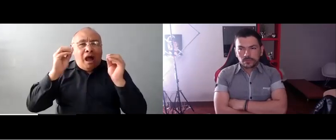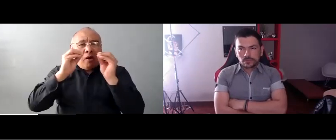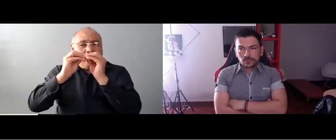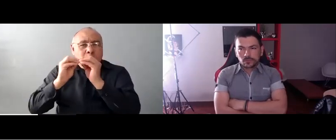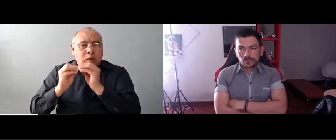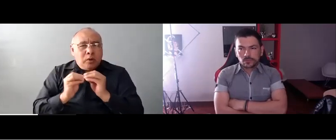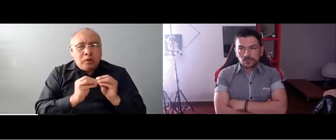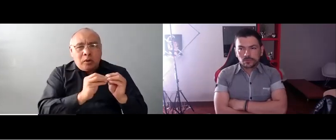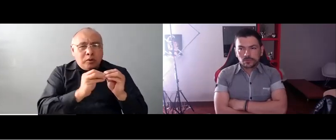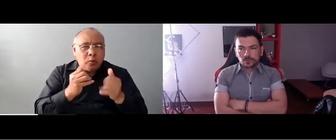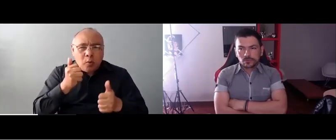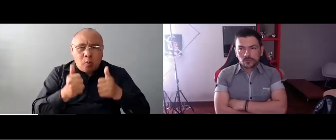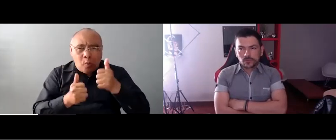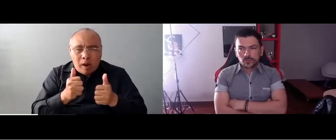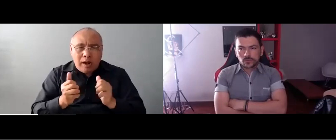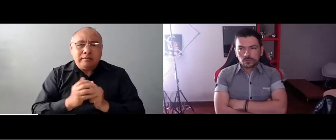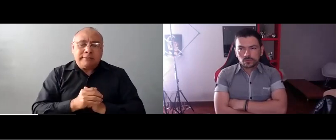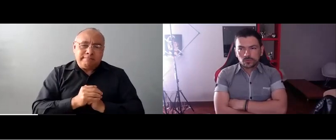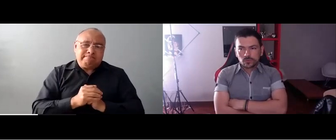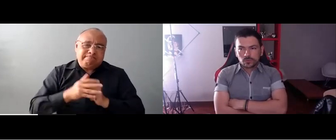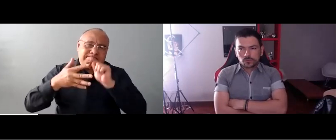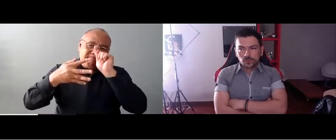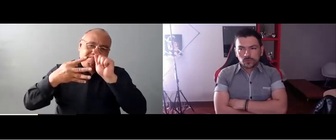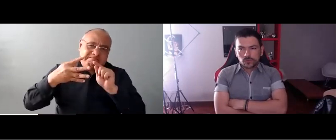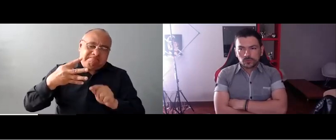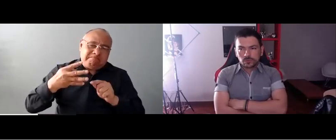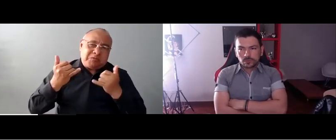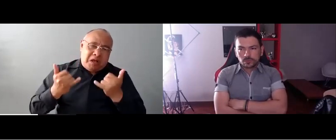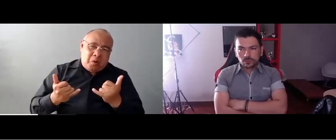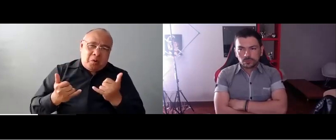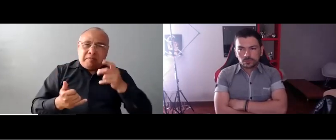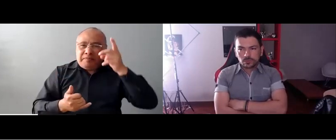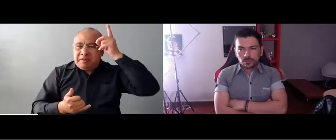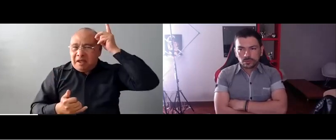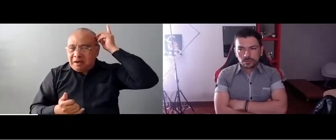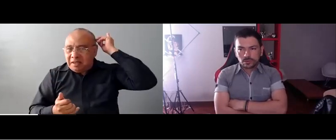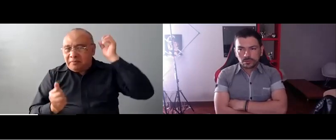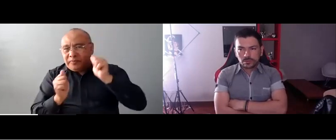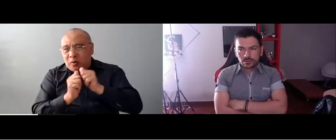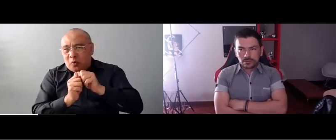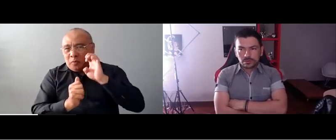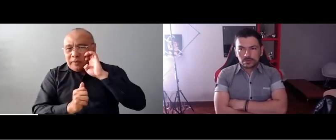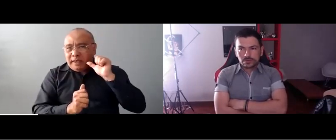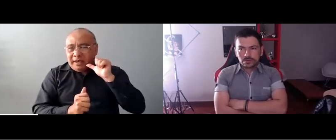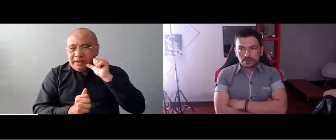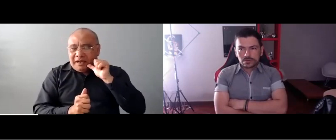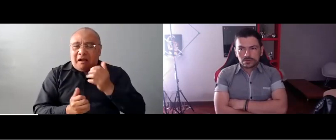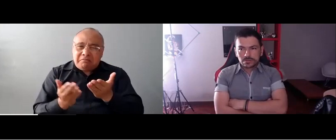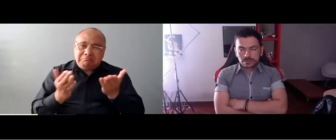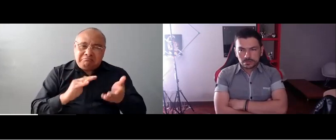negativos, pero pues vamos a seguir trabajando en ese aspecto. Y queremos comentarles pues cuáles son las conclusiones que